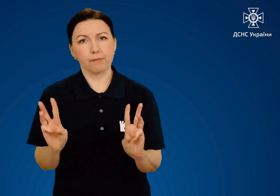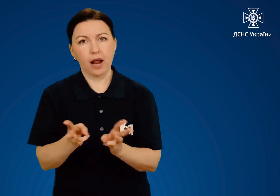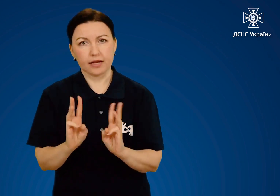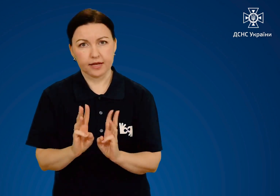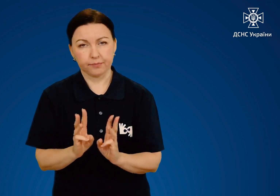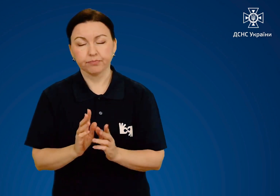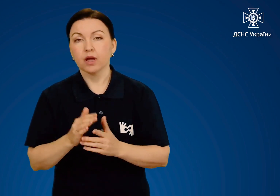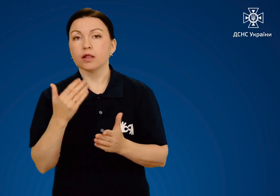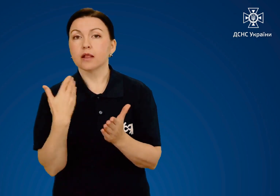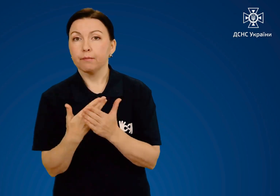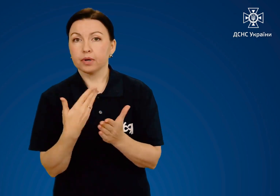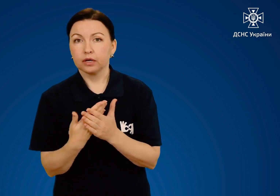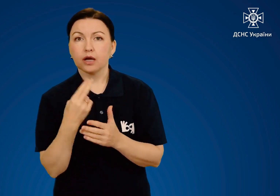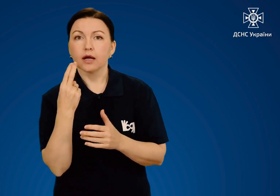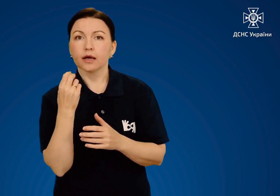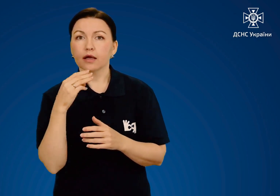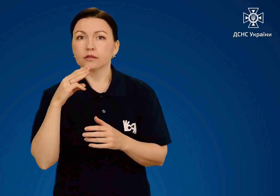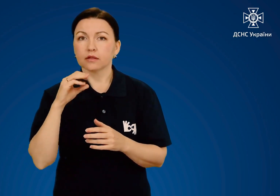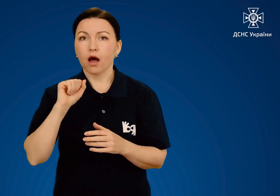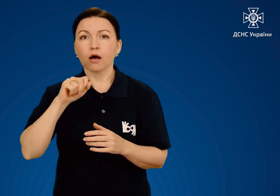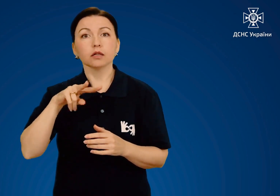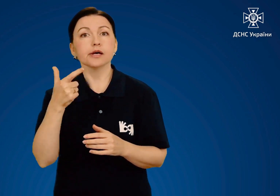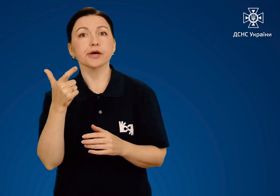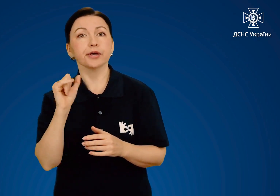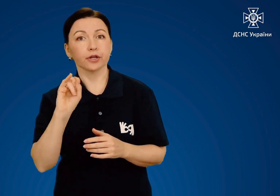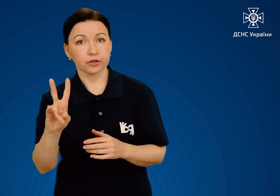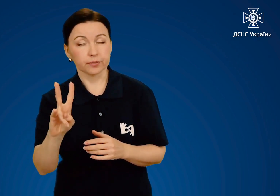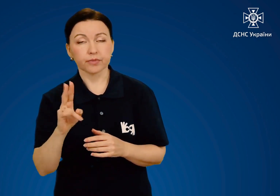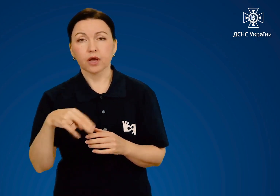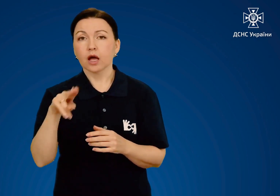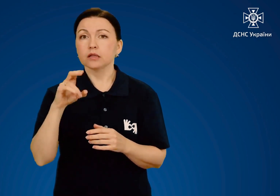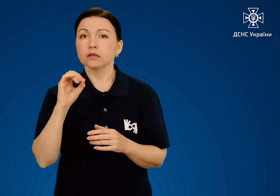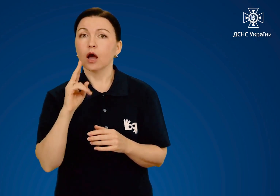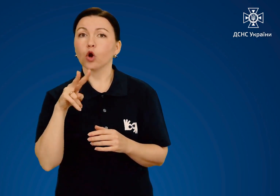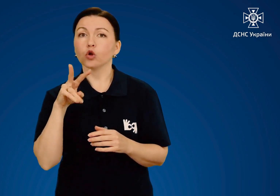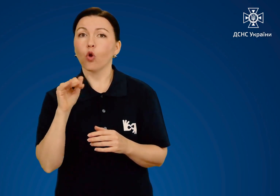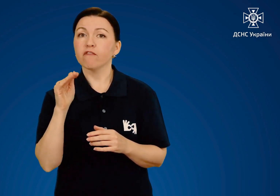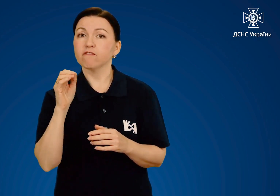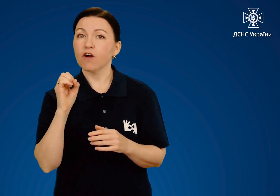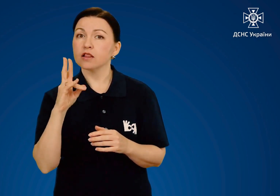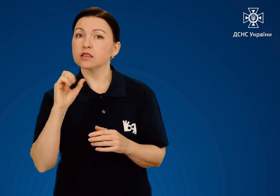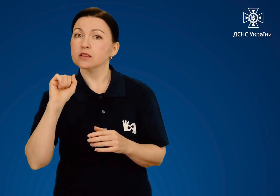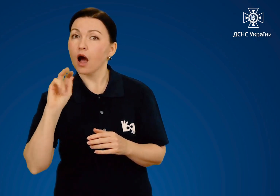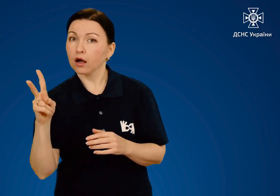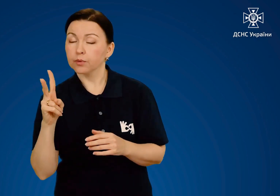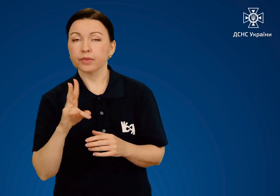препарати, наприклад, кеталгін, деклофенак,